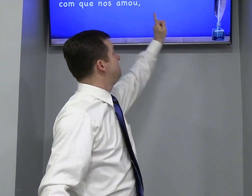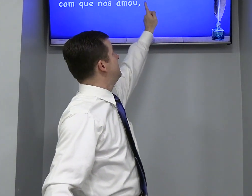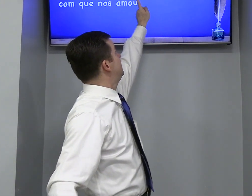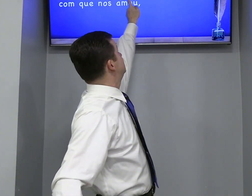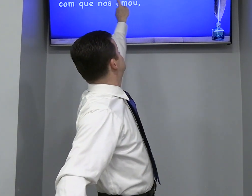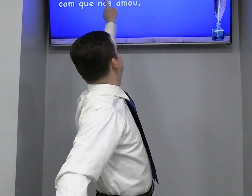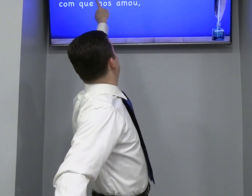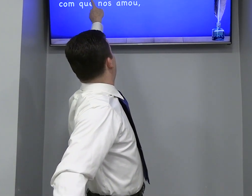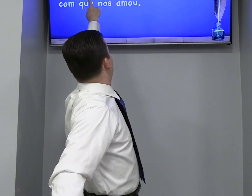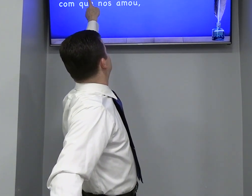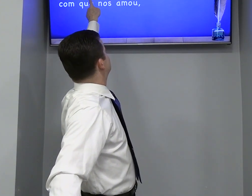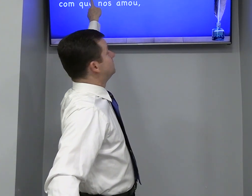Misericórdia